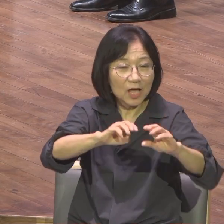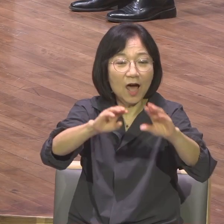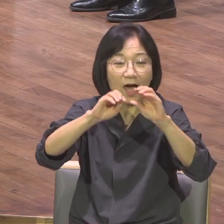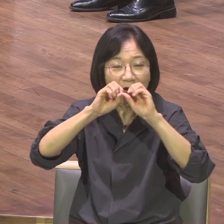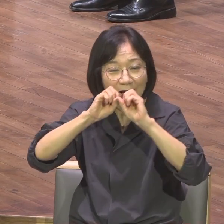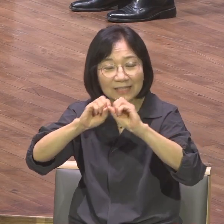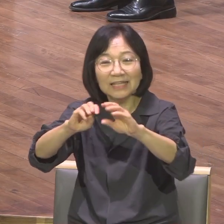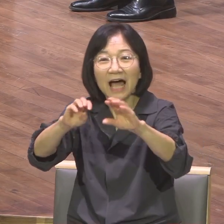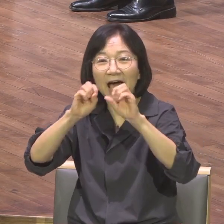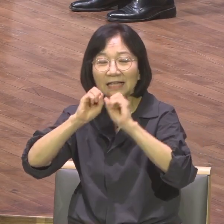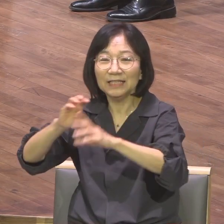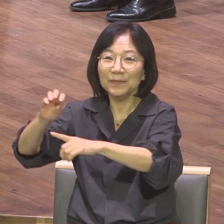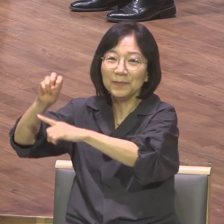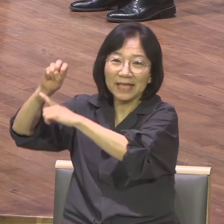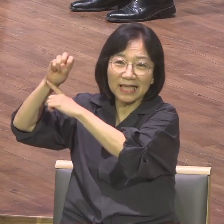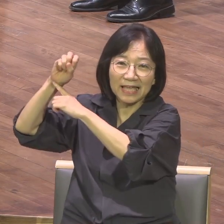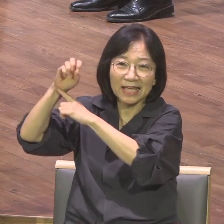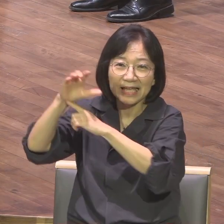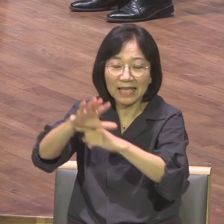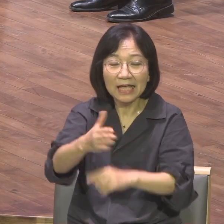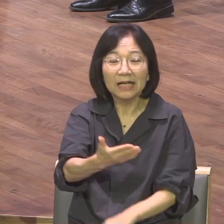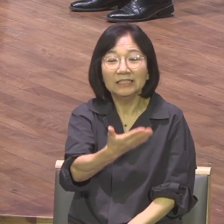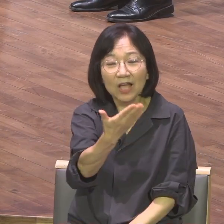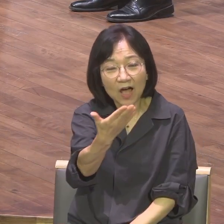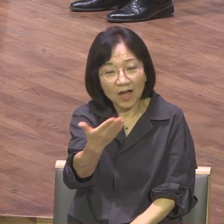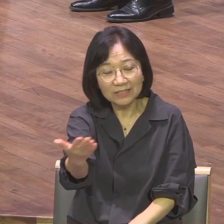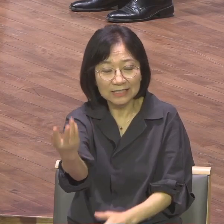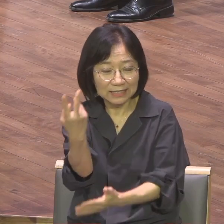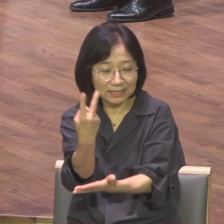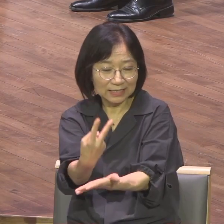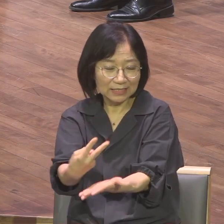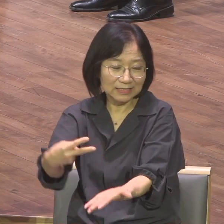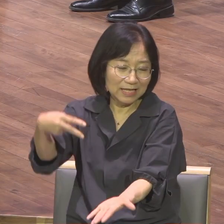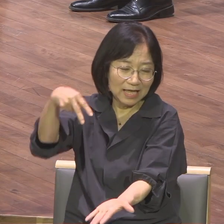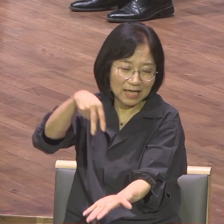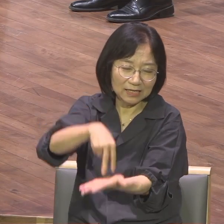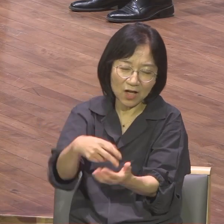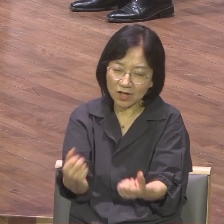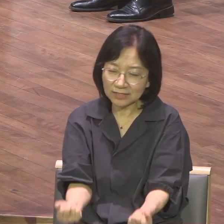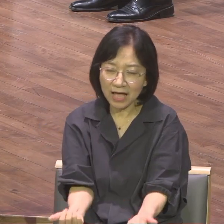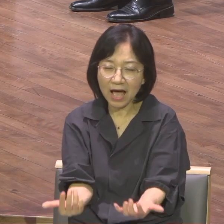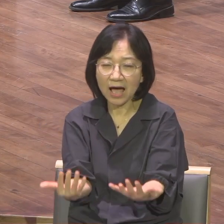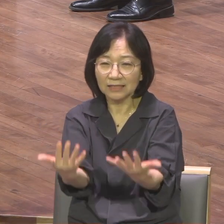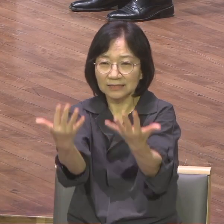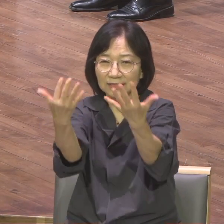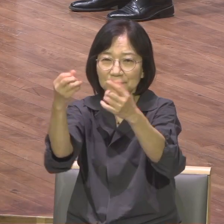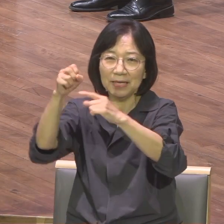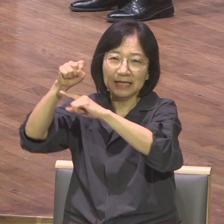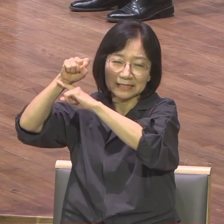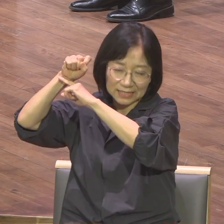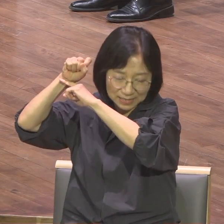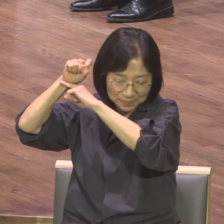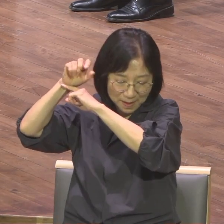전하는 길 너는 일어나 그 빛을